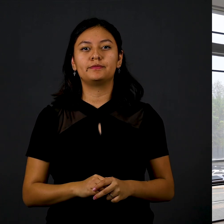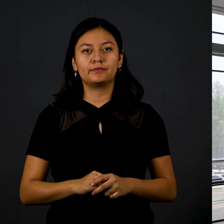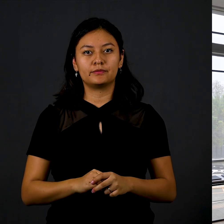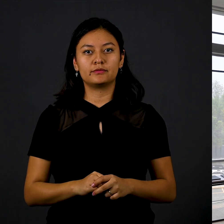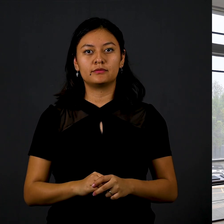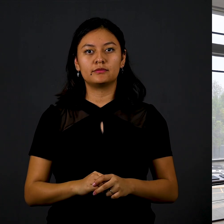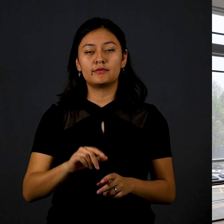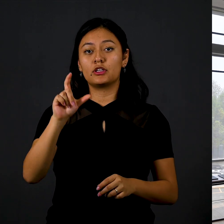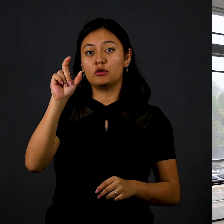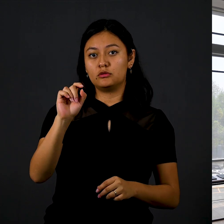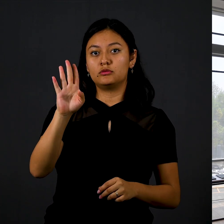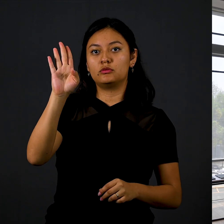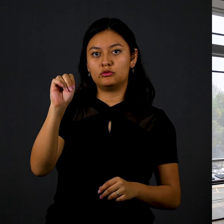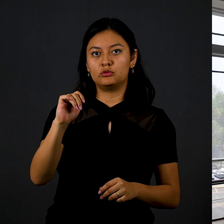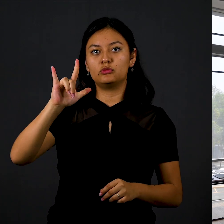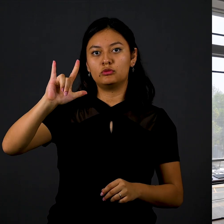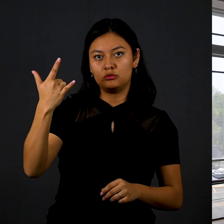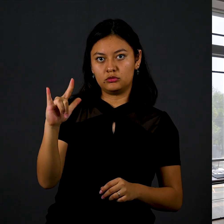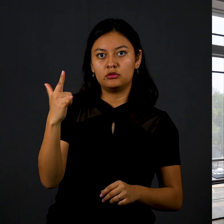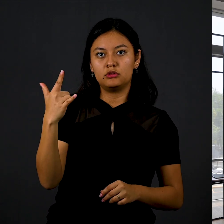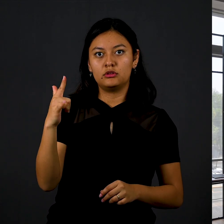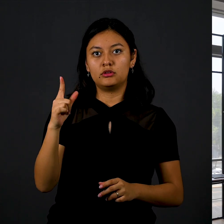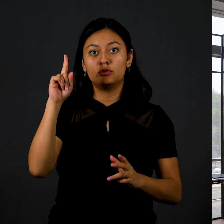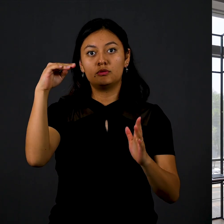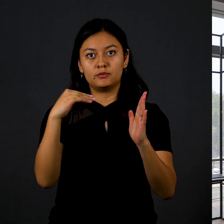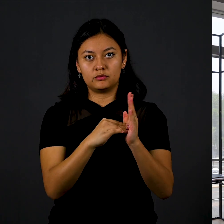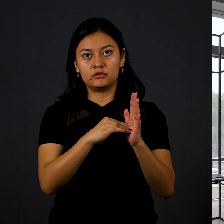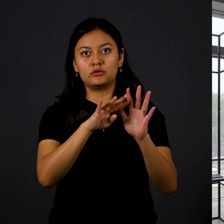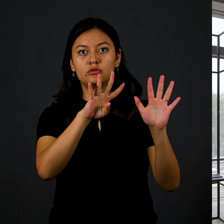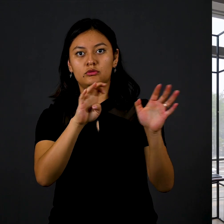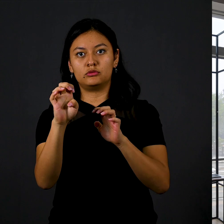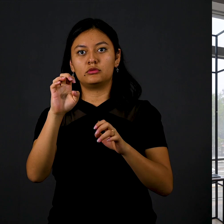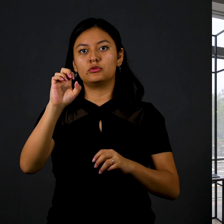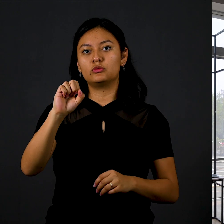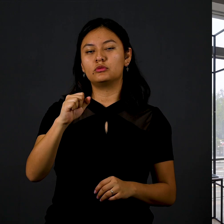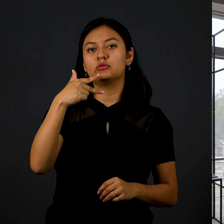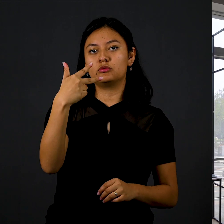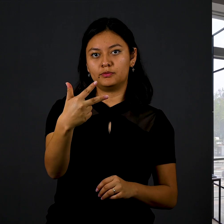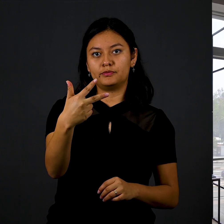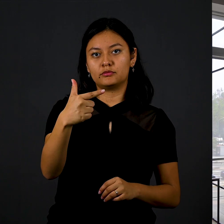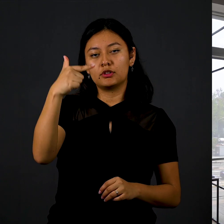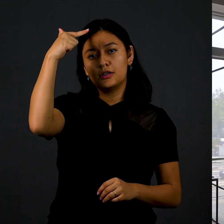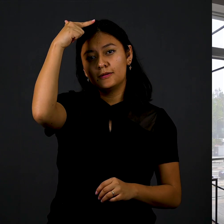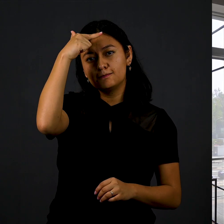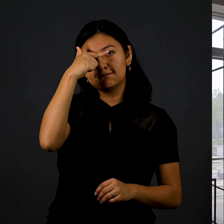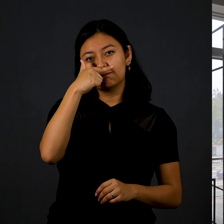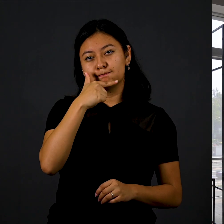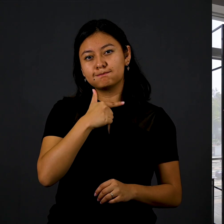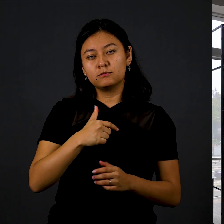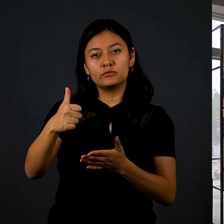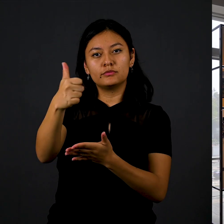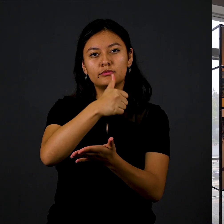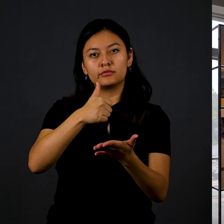La noche del 29 de julio, el ejército sale a las calles para reprimir protestas estudiantiles.